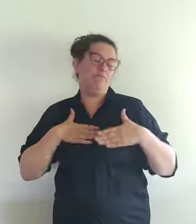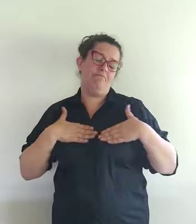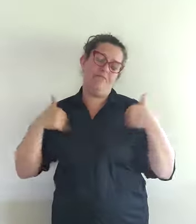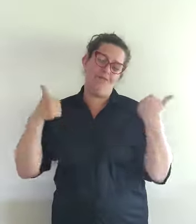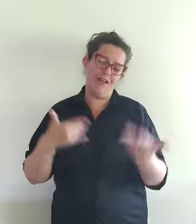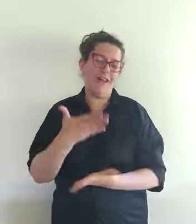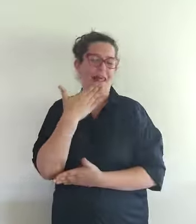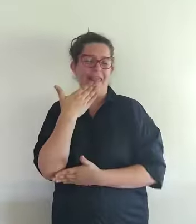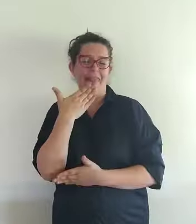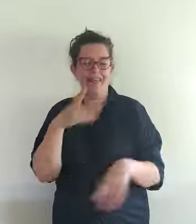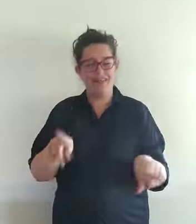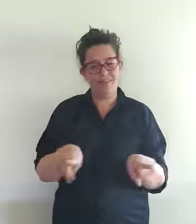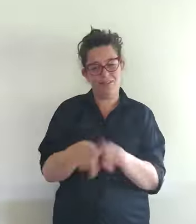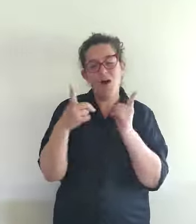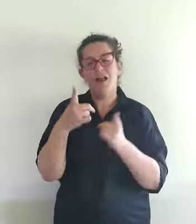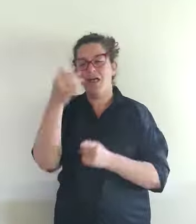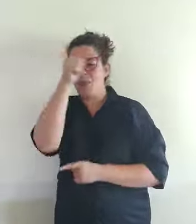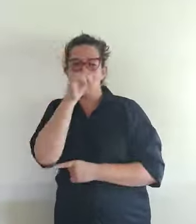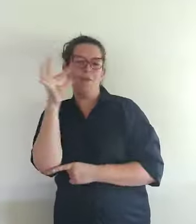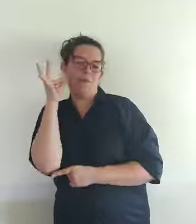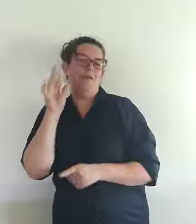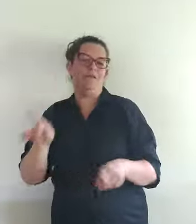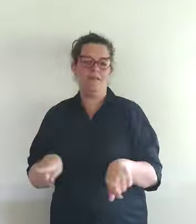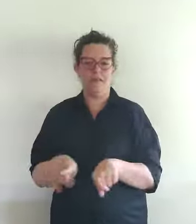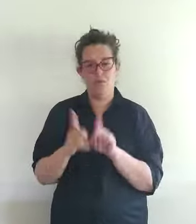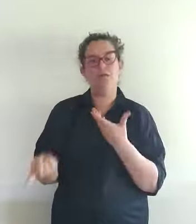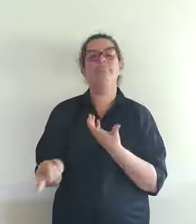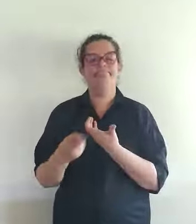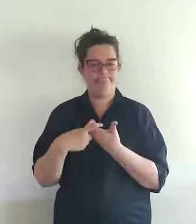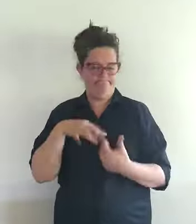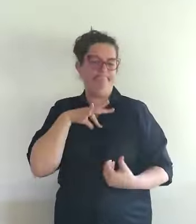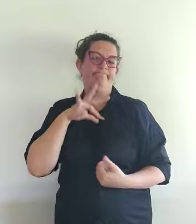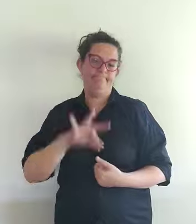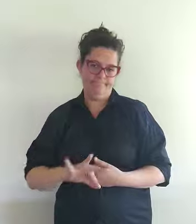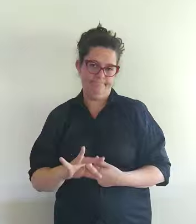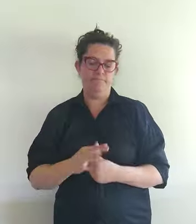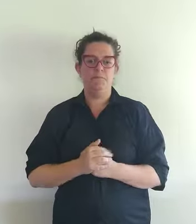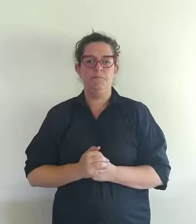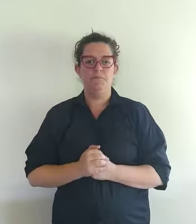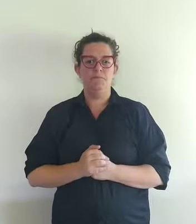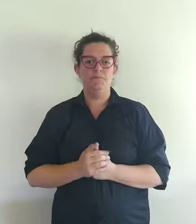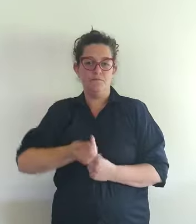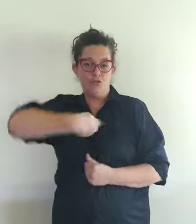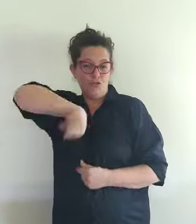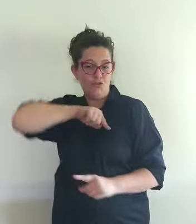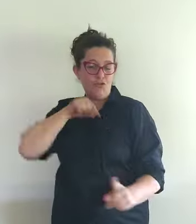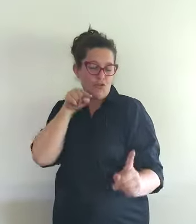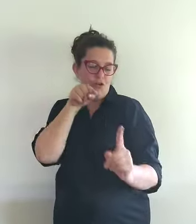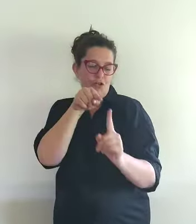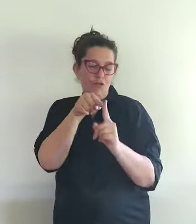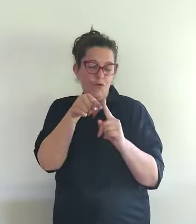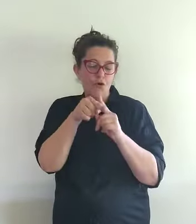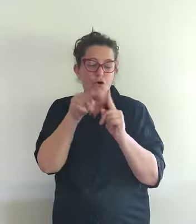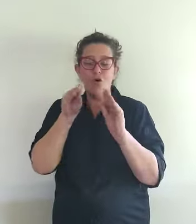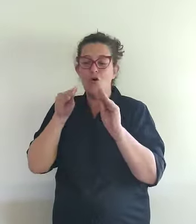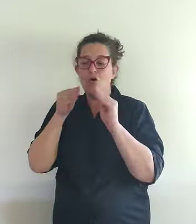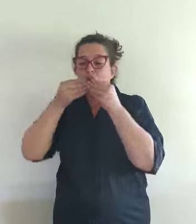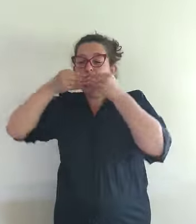mujer de cualquier edad. Nuestro propósito es acercar la historia de la antigua Roma al público